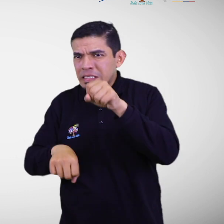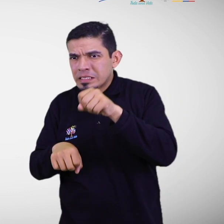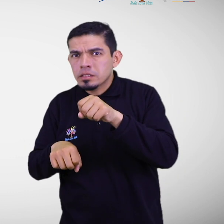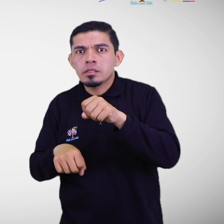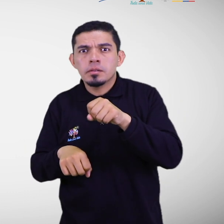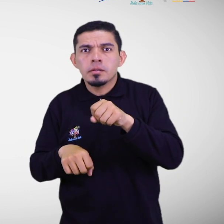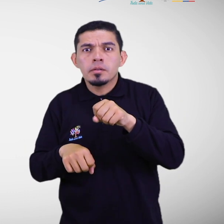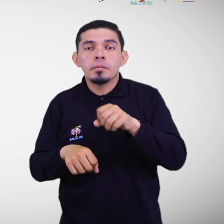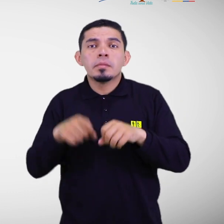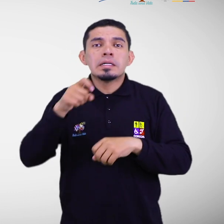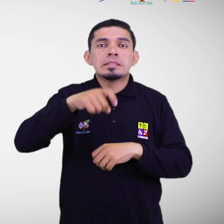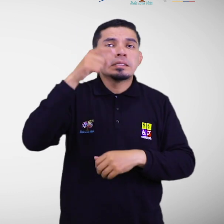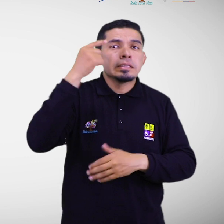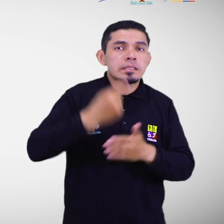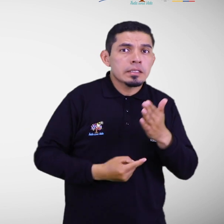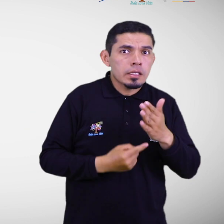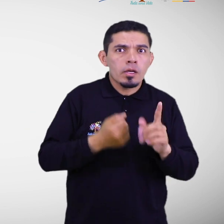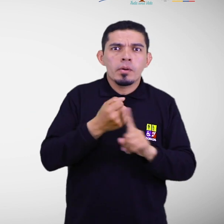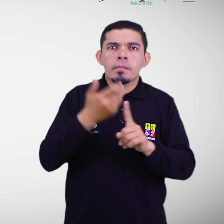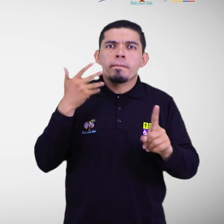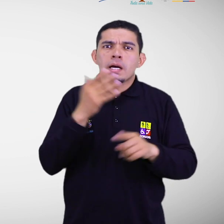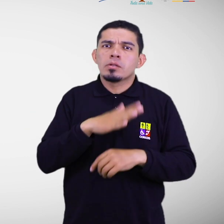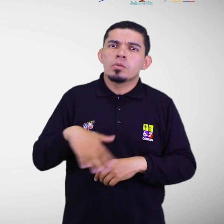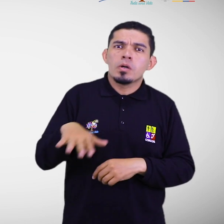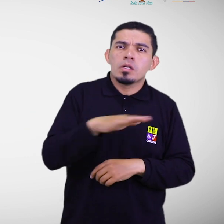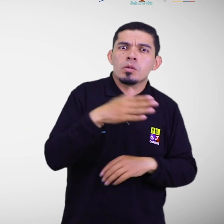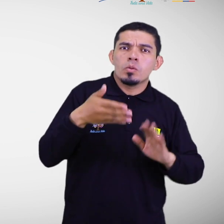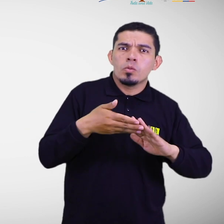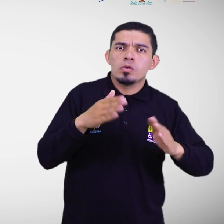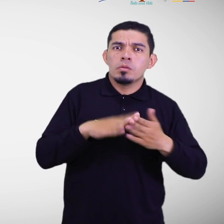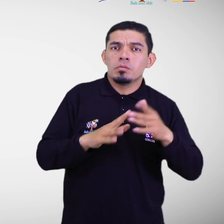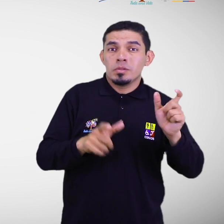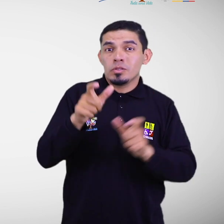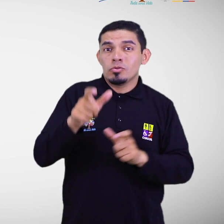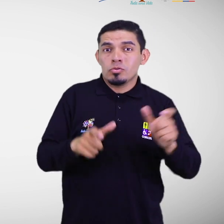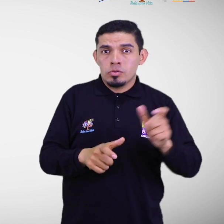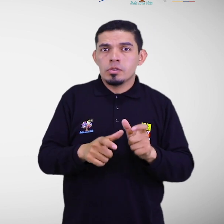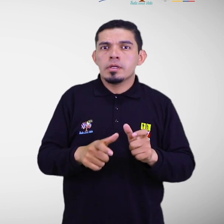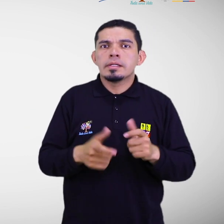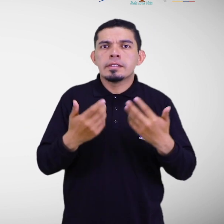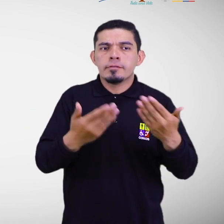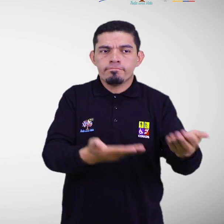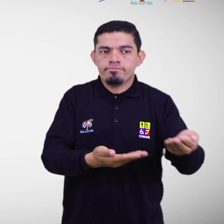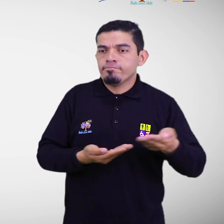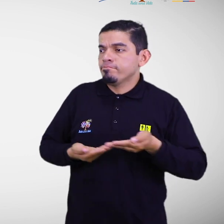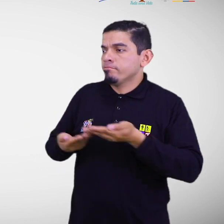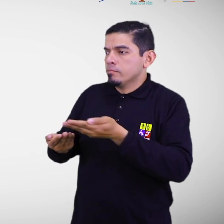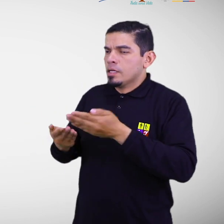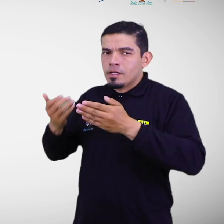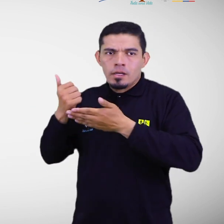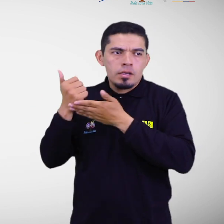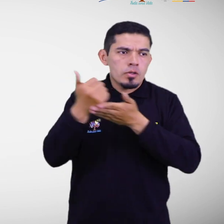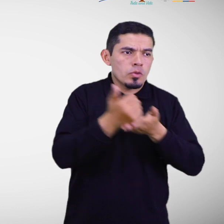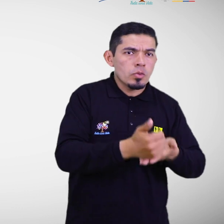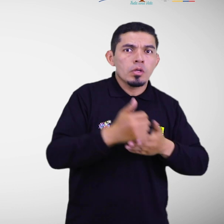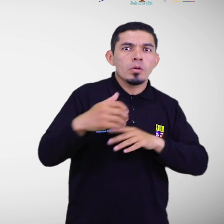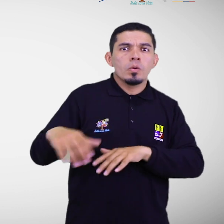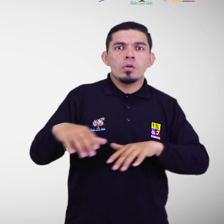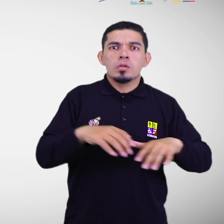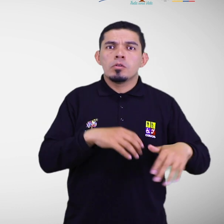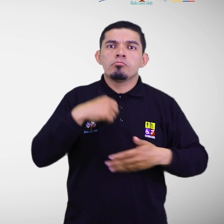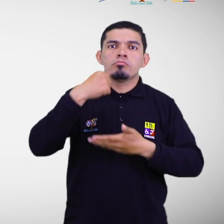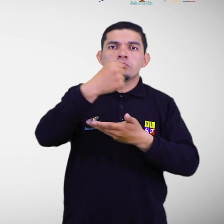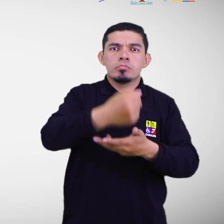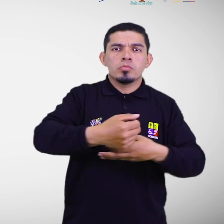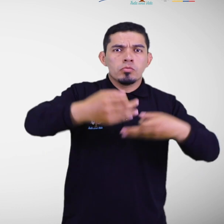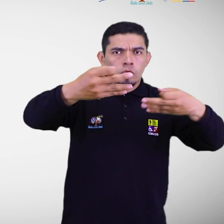registro de necesidades e impactos en la población. Esto permitirá brindar una respuesta humanitaria coordinada, coherente